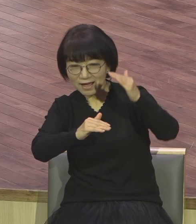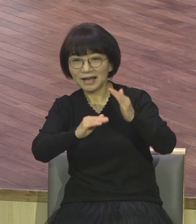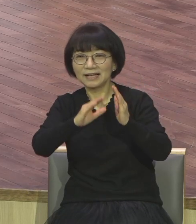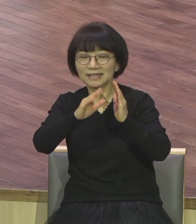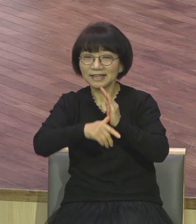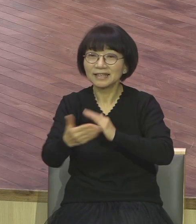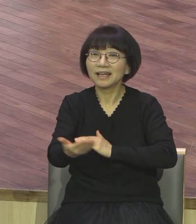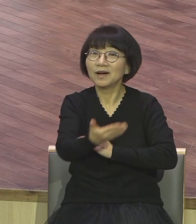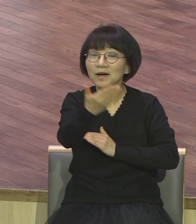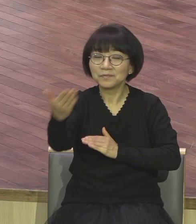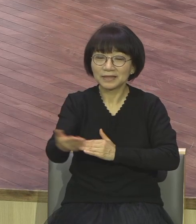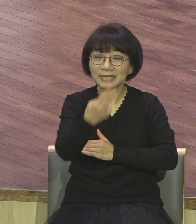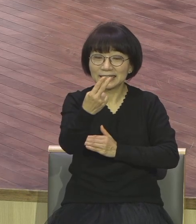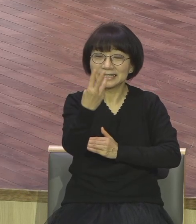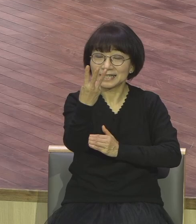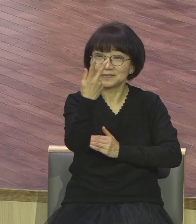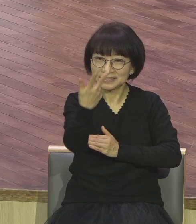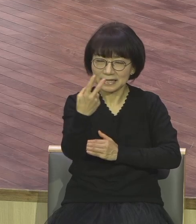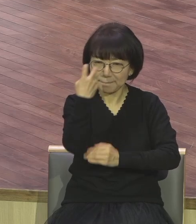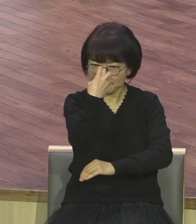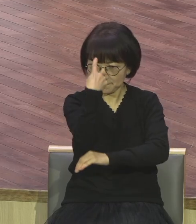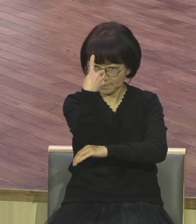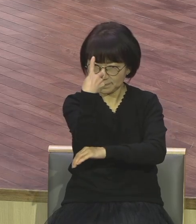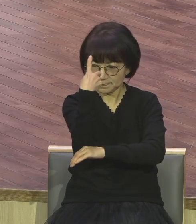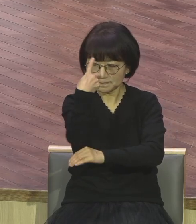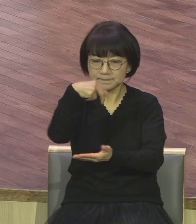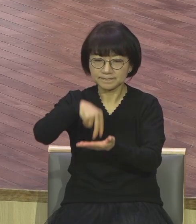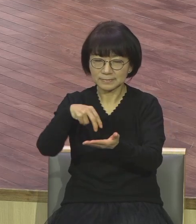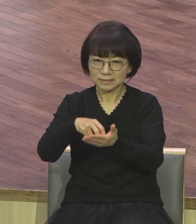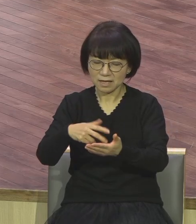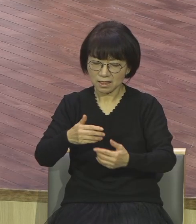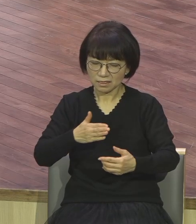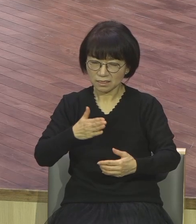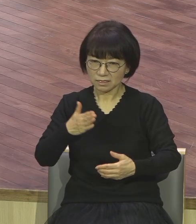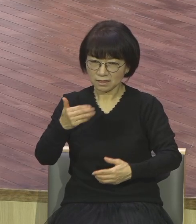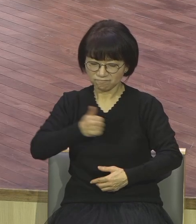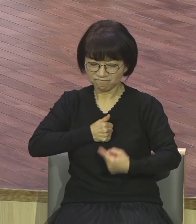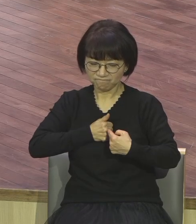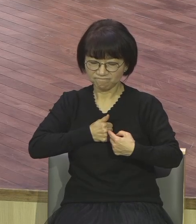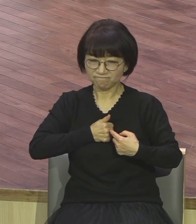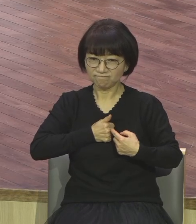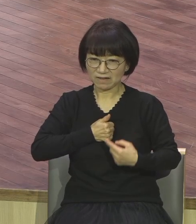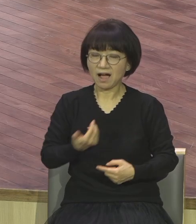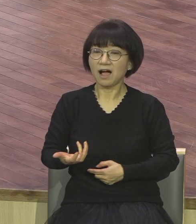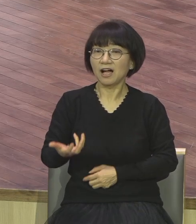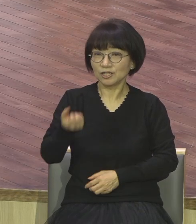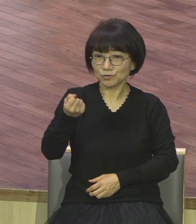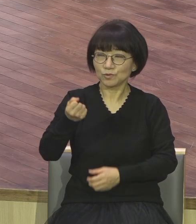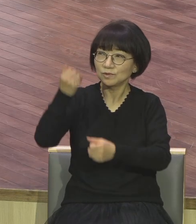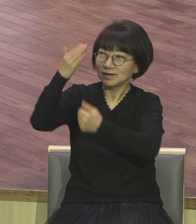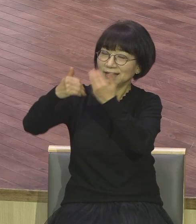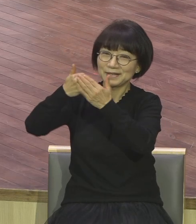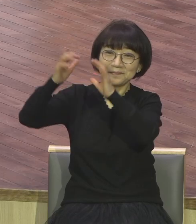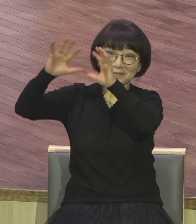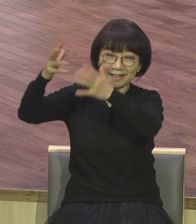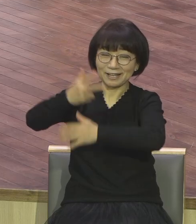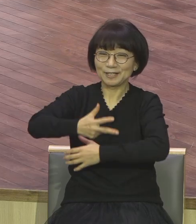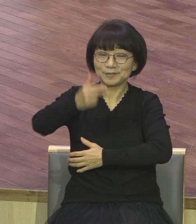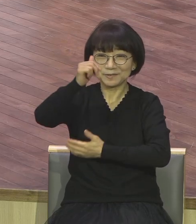237 파수꾼으로서의 분명한 정체성을 회복하면서 하나님 나라의 주역들 다 되시기를 제모로